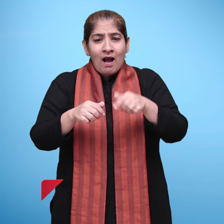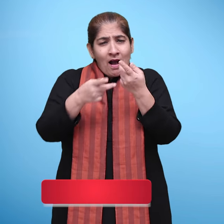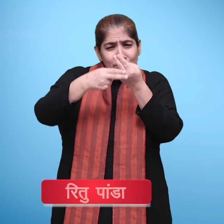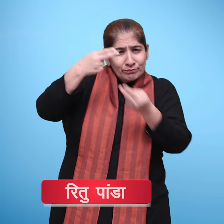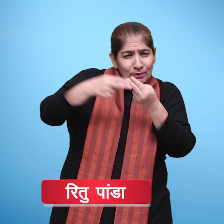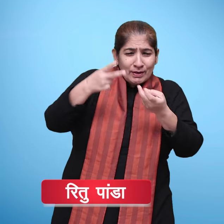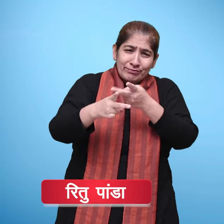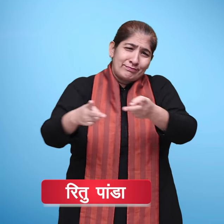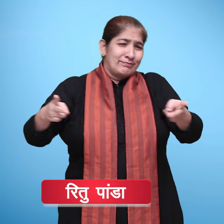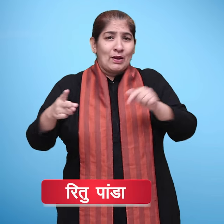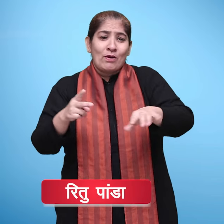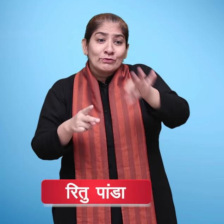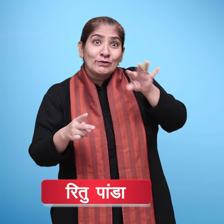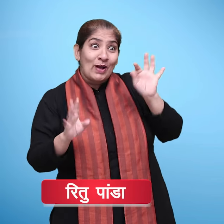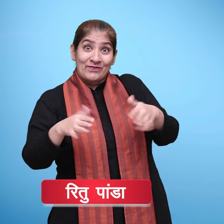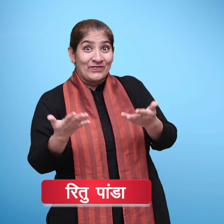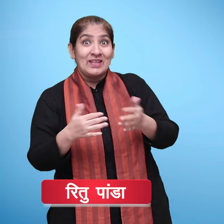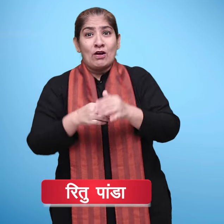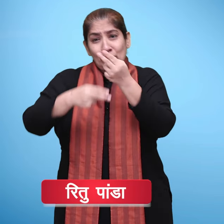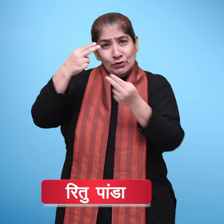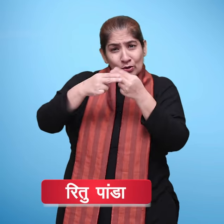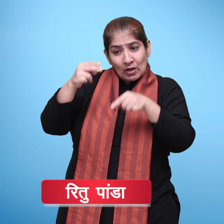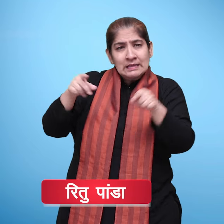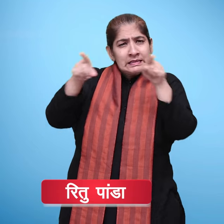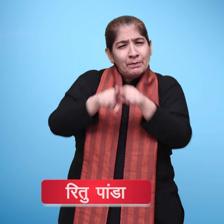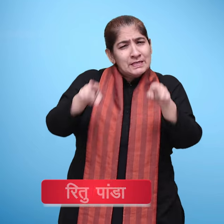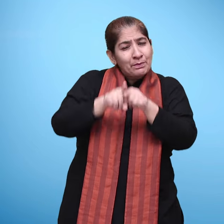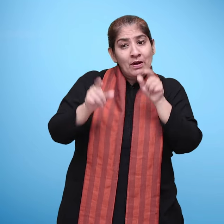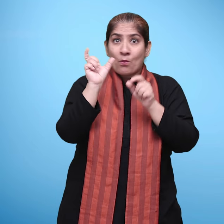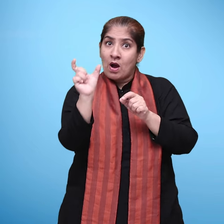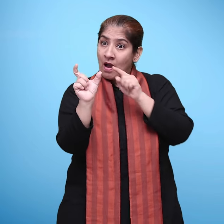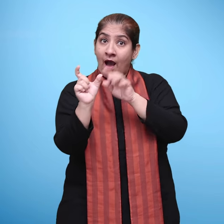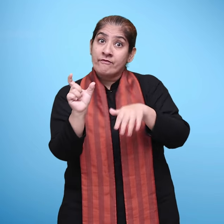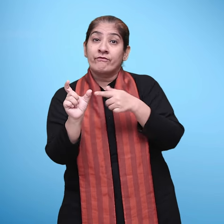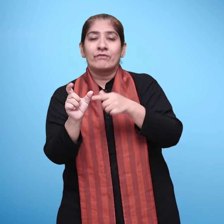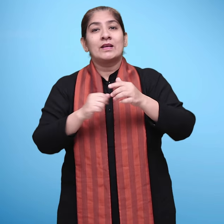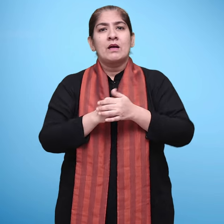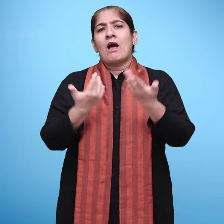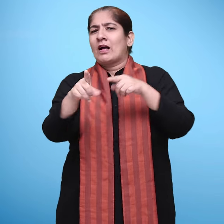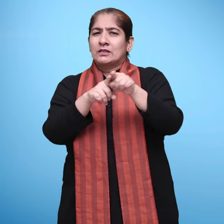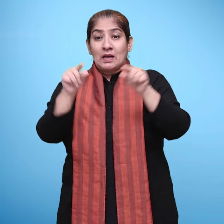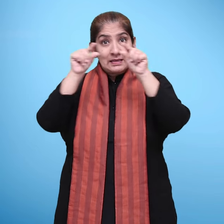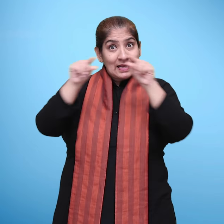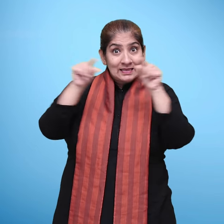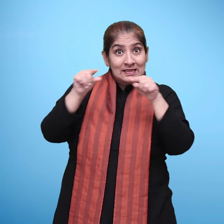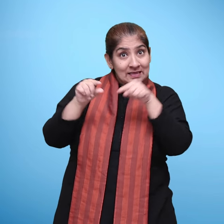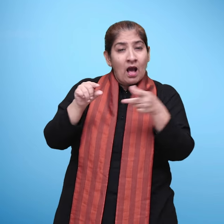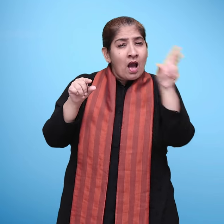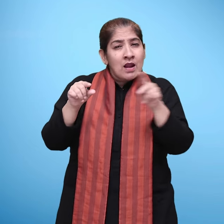में उन कहानियों का चुनाव किया गया है जिन में दोहराव है ये दोहराव वाक्यों के स्तर पर है कहानी के एक